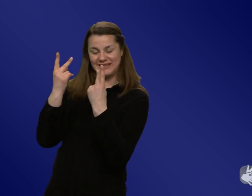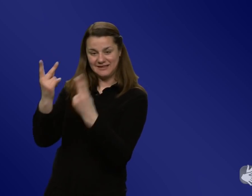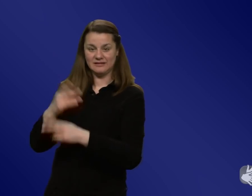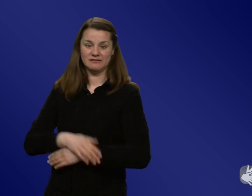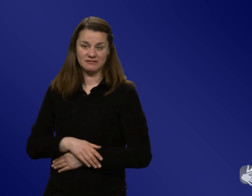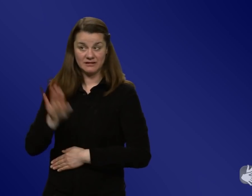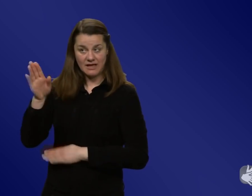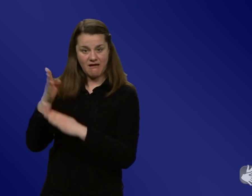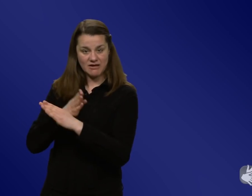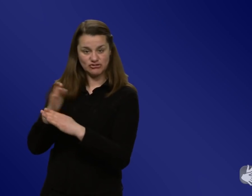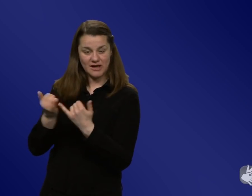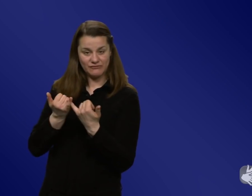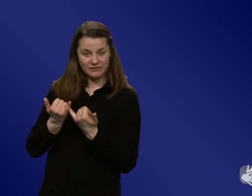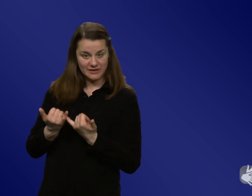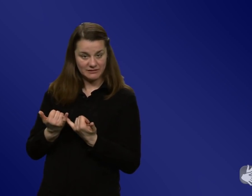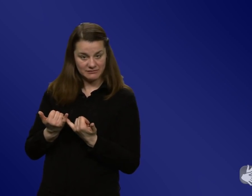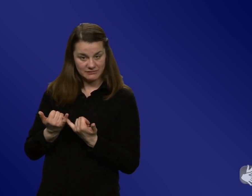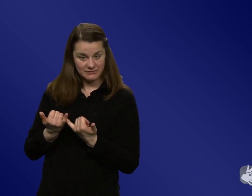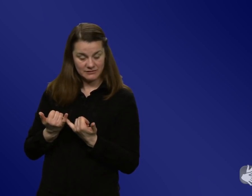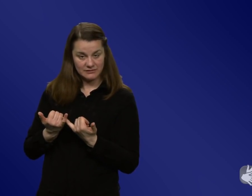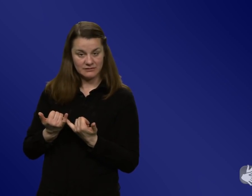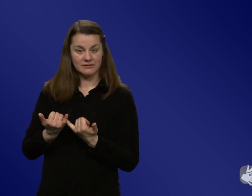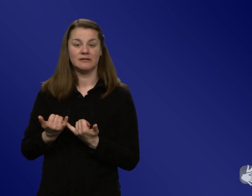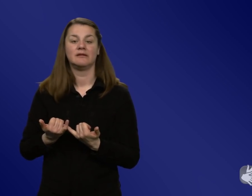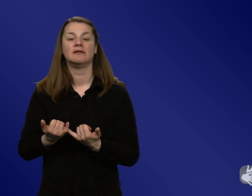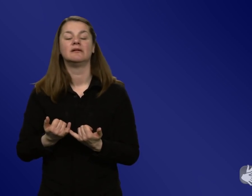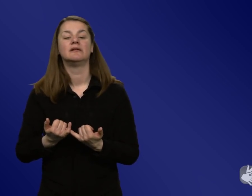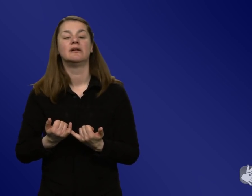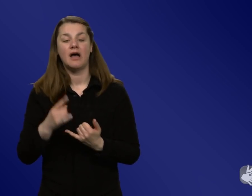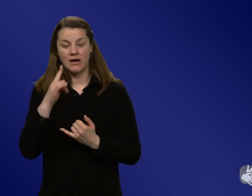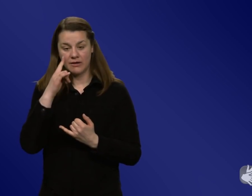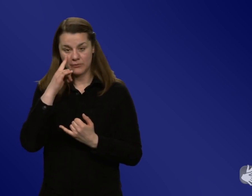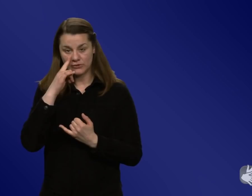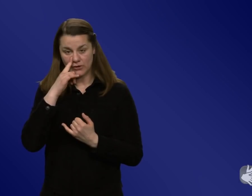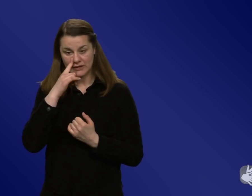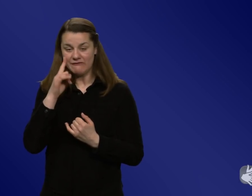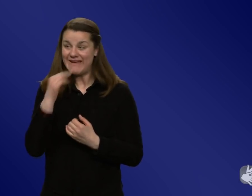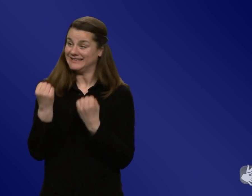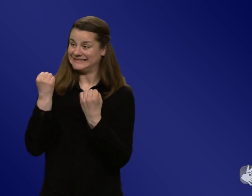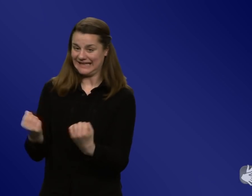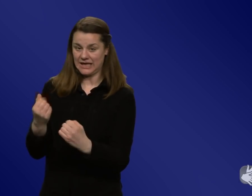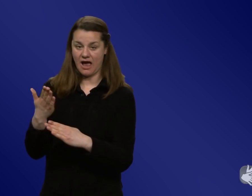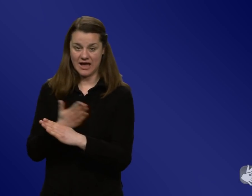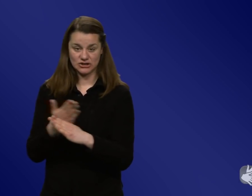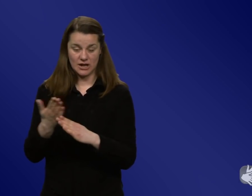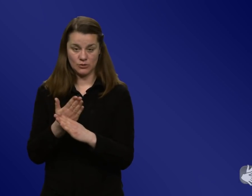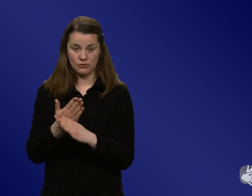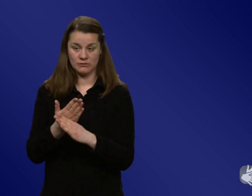und man muss auch sagen, je weniger Spekulationsspielraum für die Medien man dadurch lässt, umso besser. Jetzt sind wir eigentlich schon